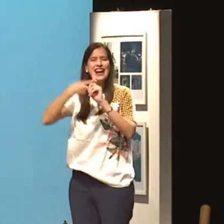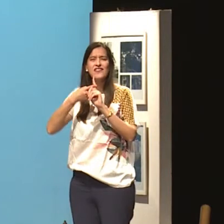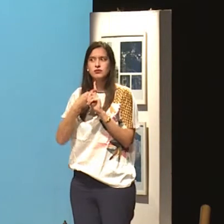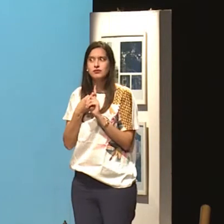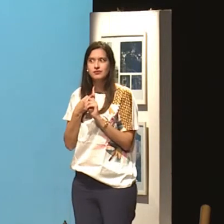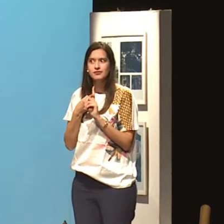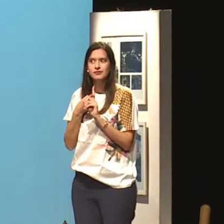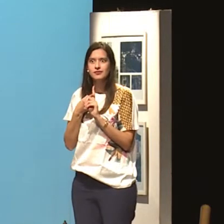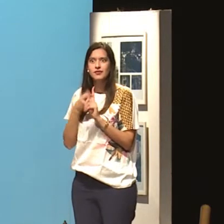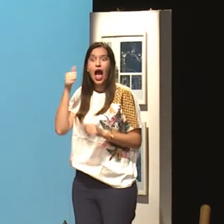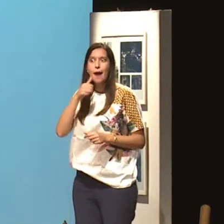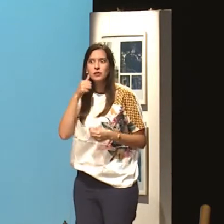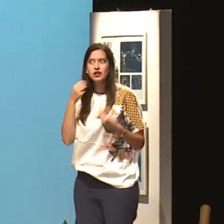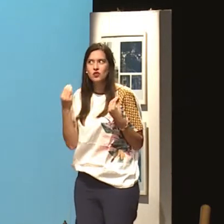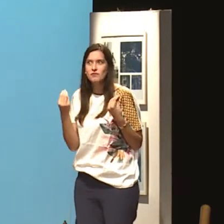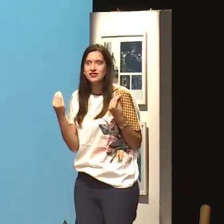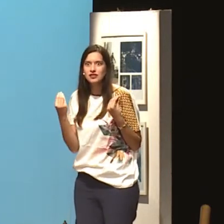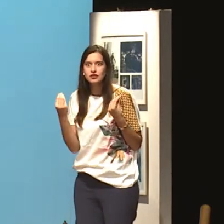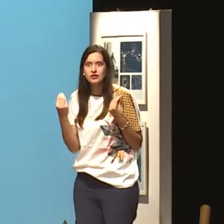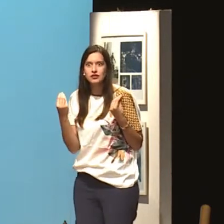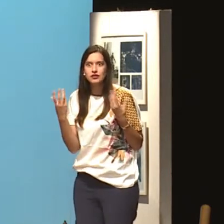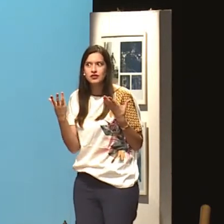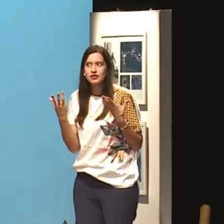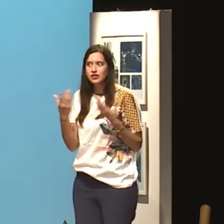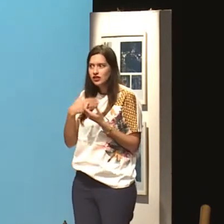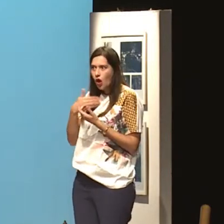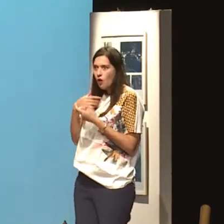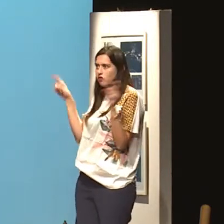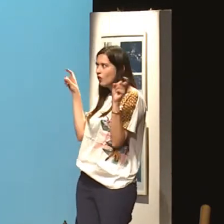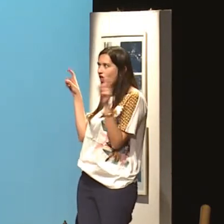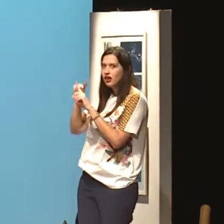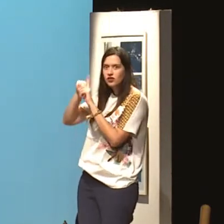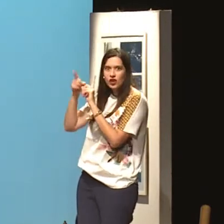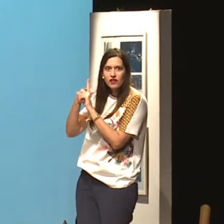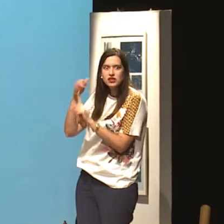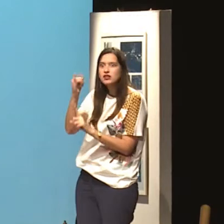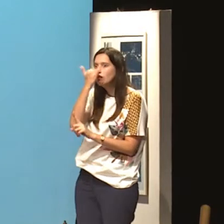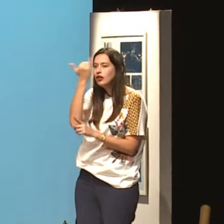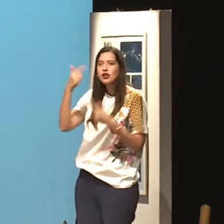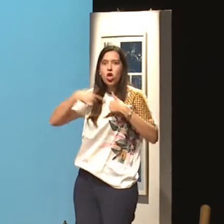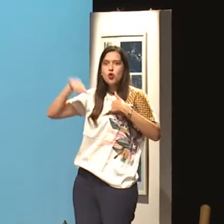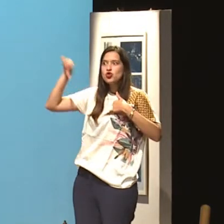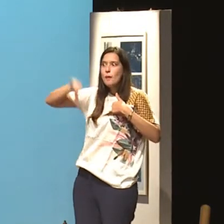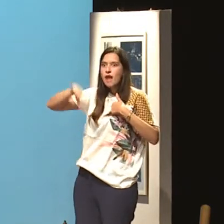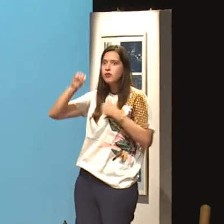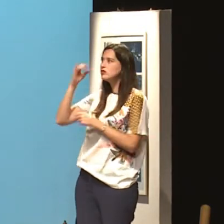Falando sobre a questão sexual também, o uso de contraceptivos, que o homem proíbe a mulher de usar o